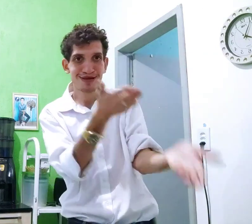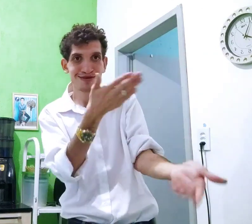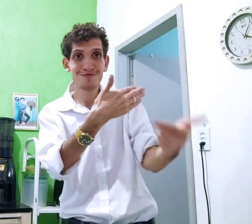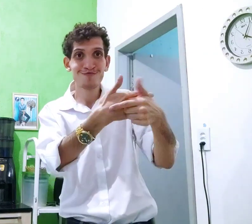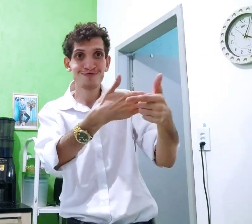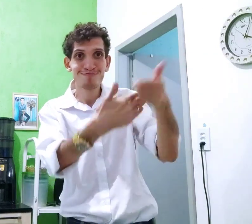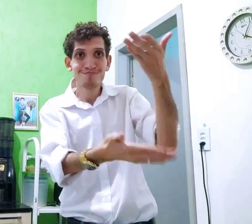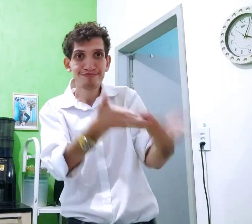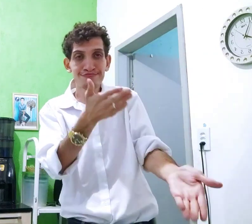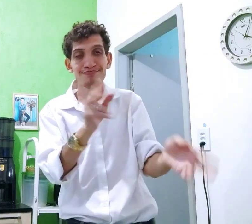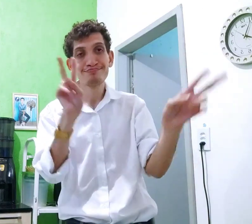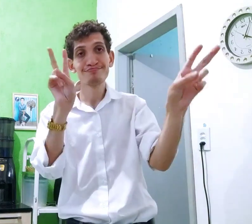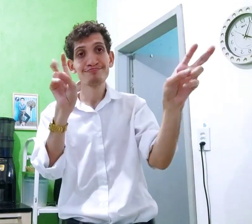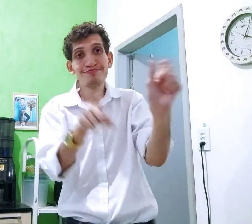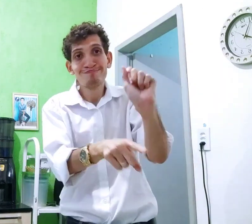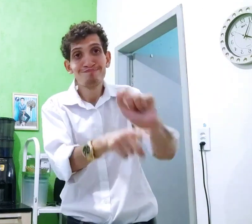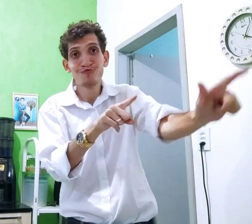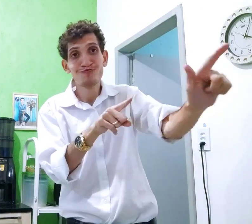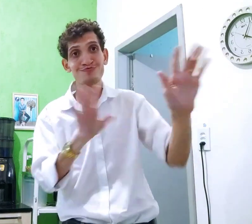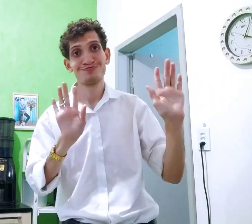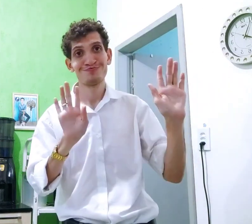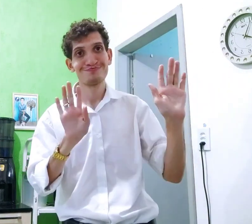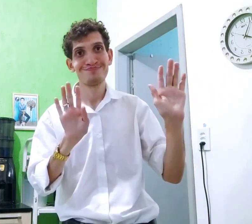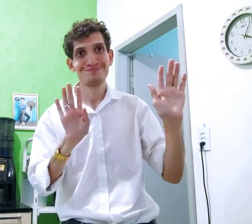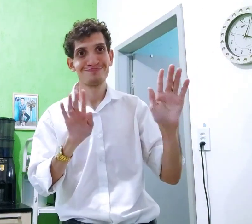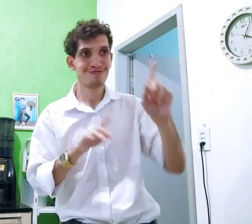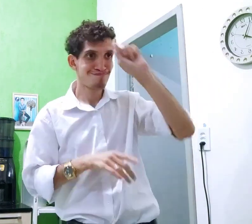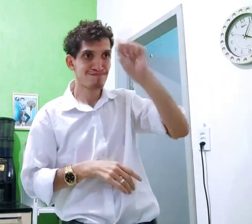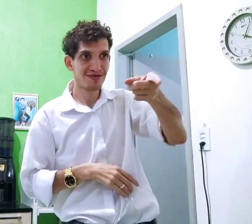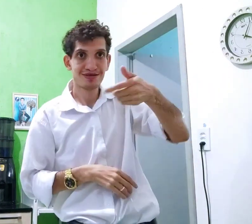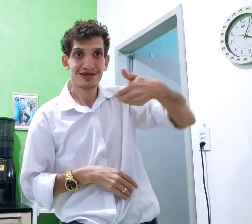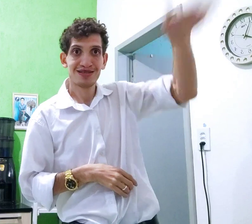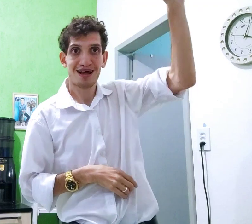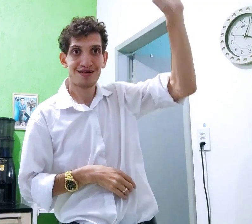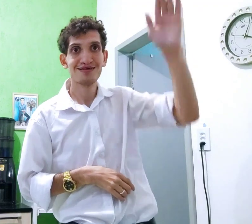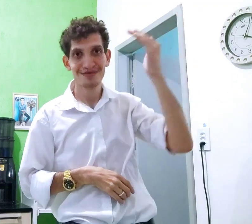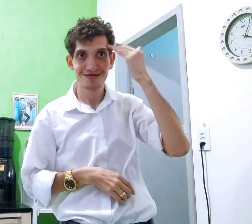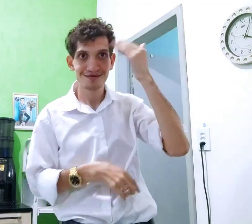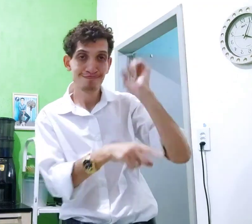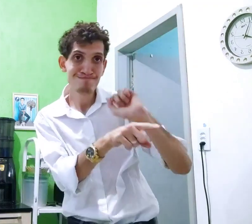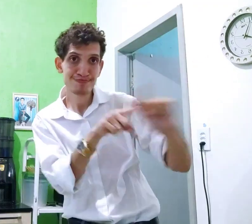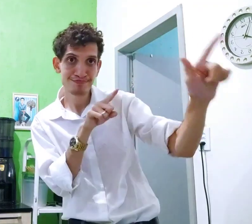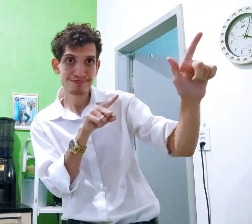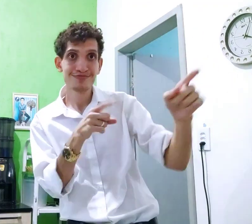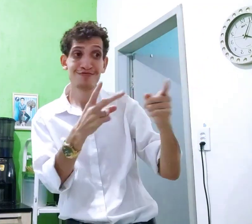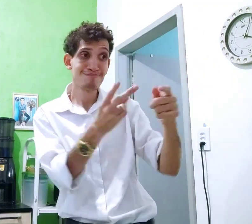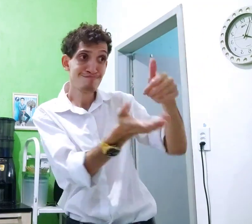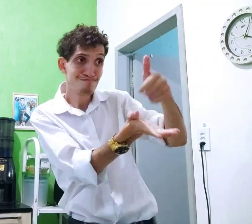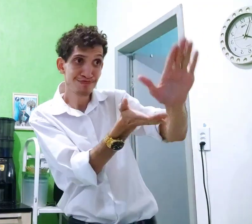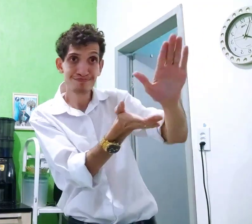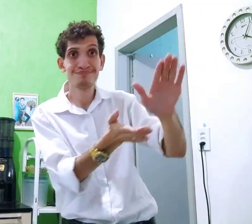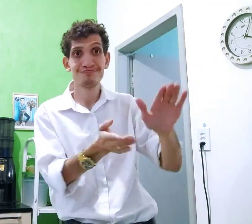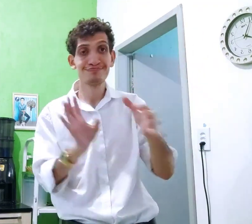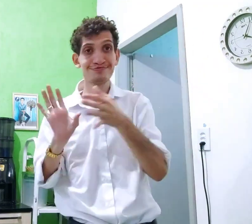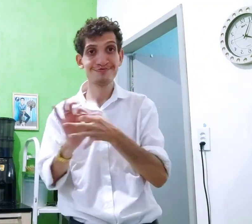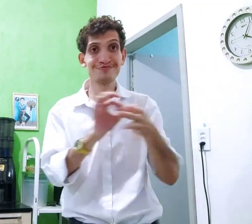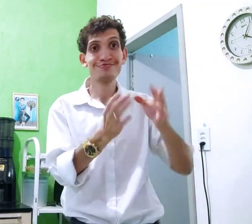perder. O tema trabalho perder, função perder, é igual expulsar. É manda, manda expulsa,